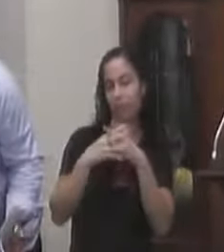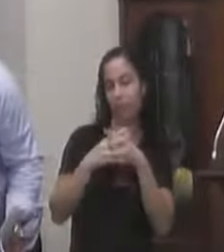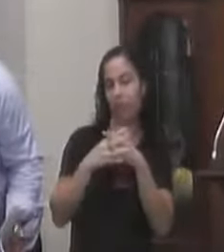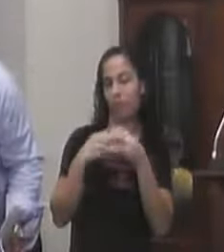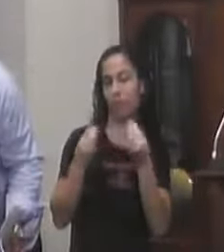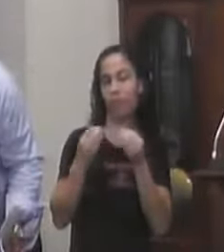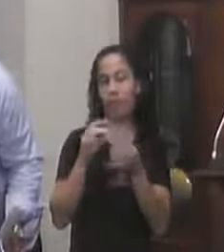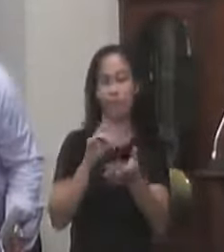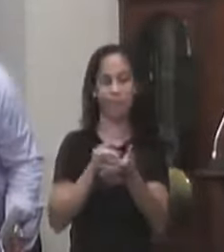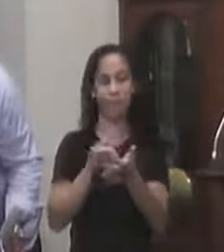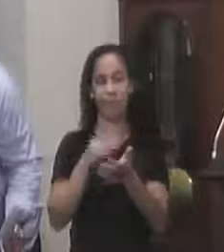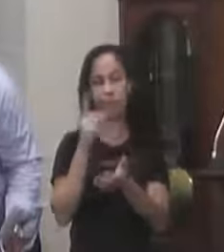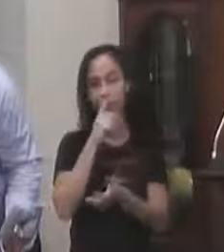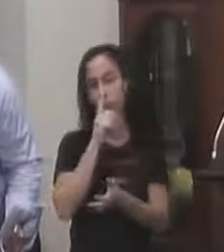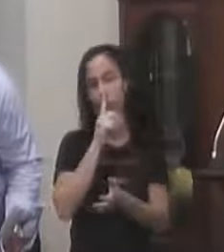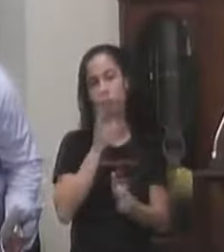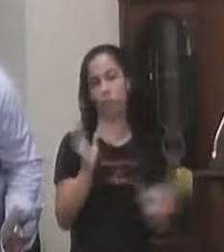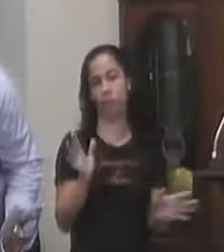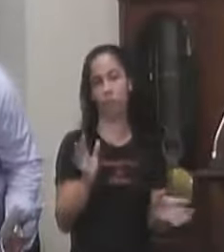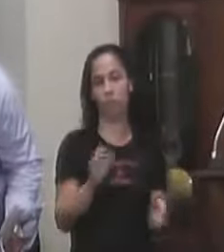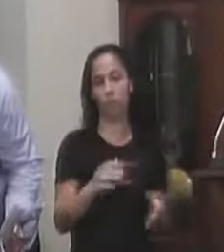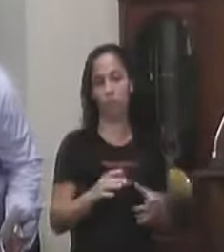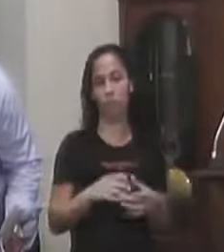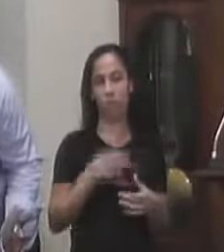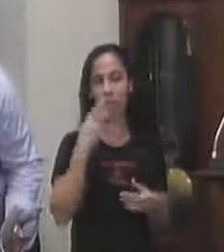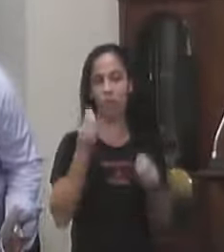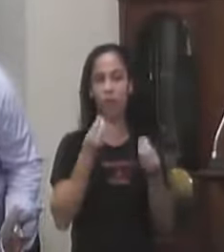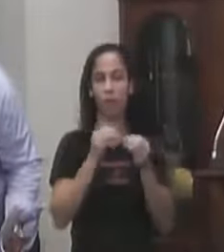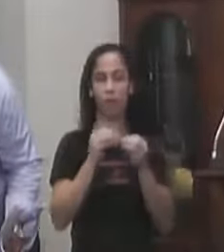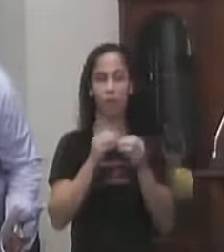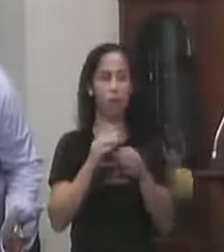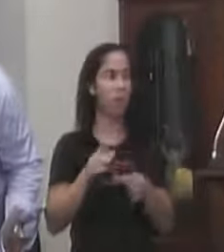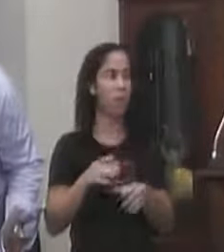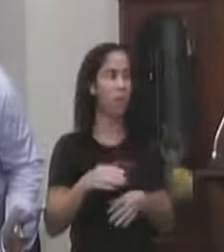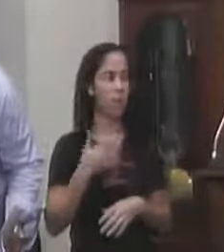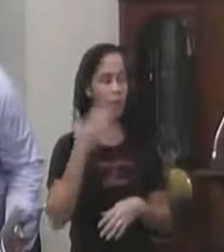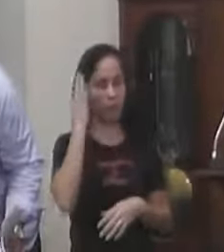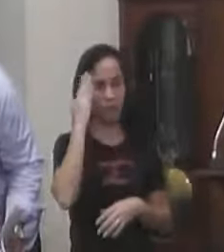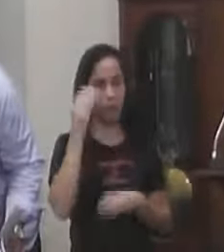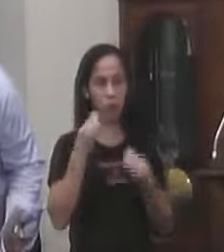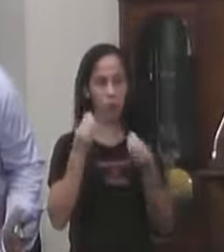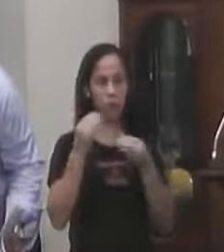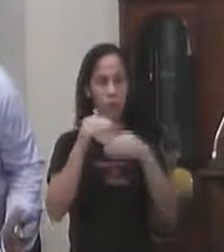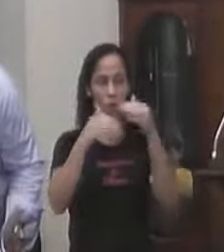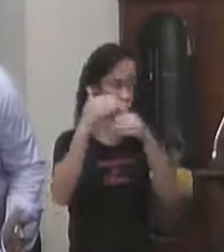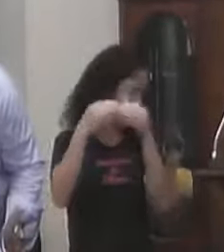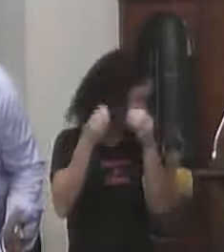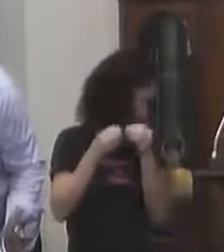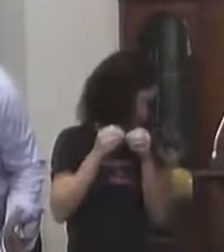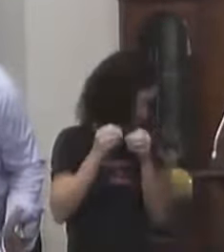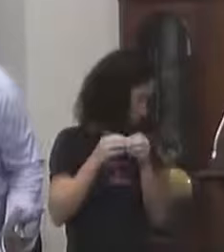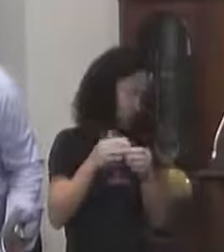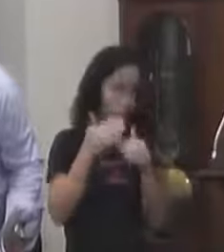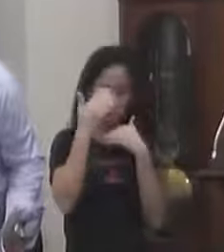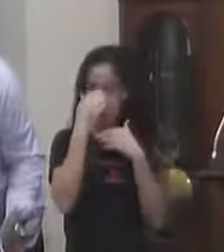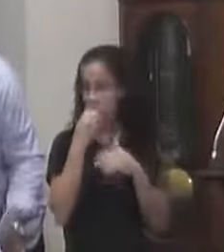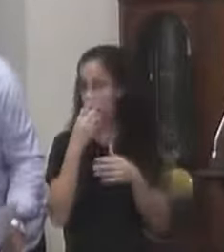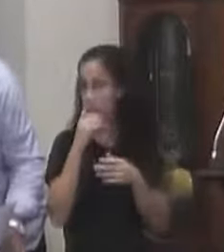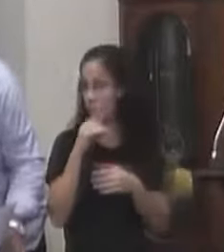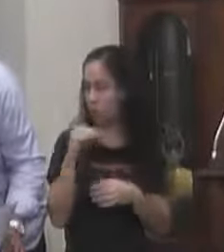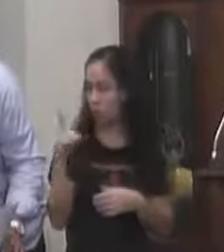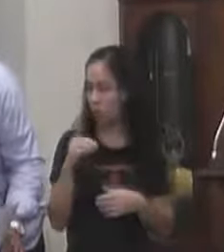Inverdades E soltar Na população Para que ele Possa sobreviver E graças ao bom Deus David